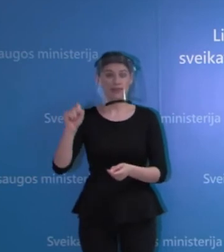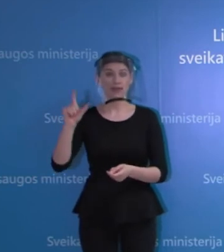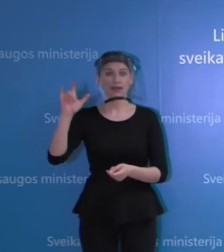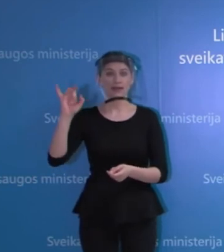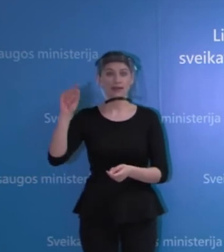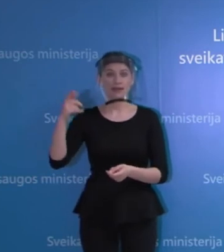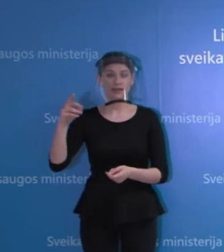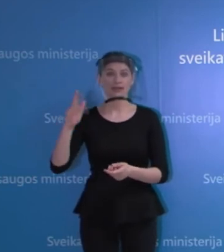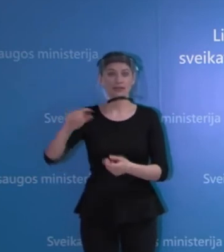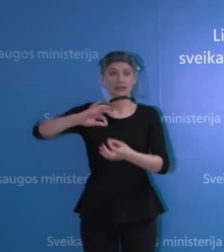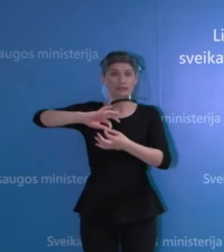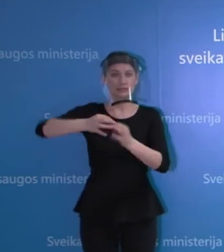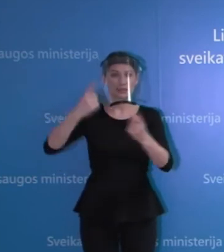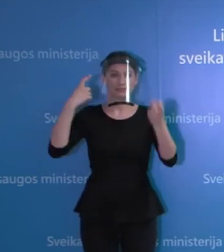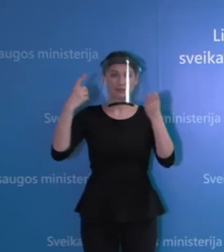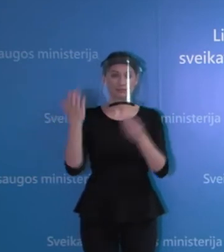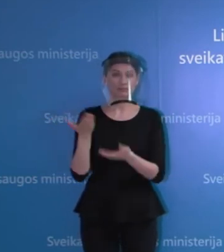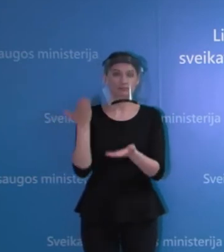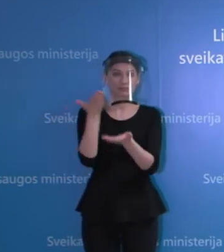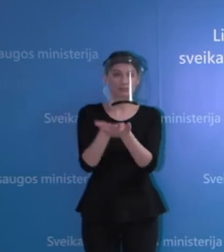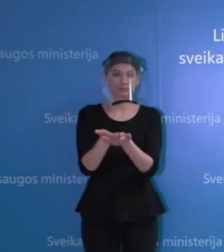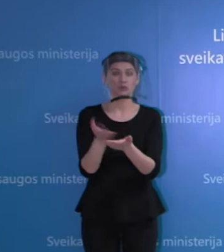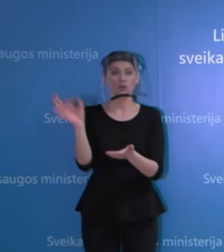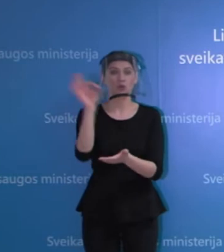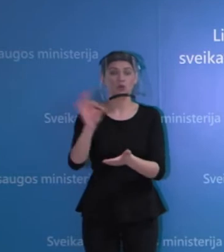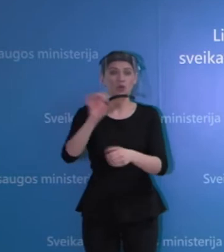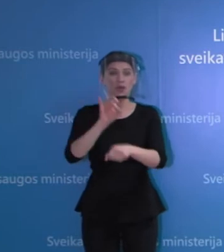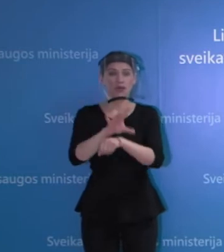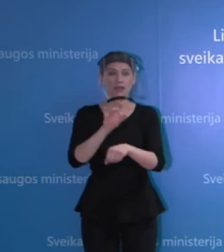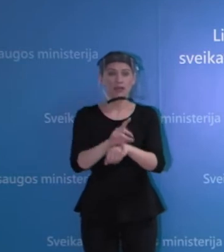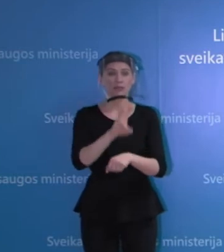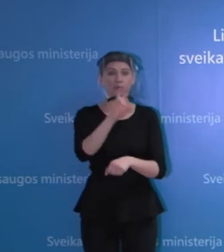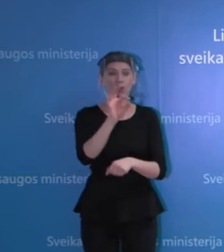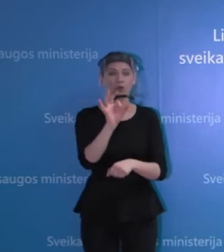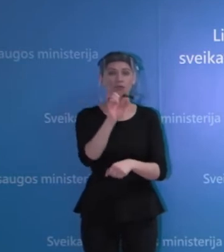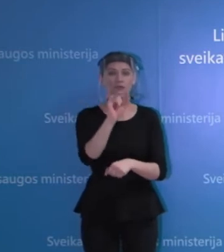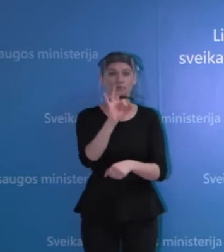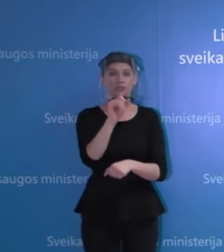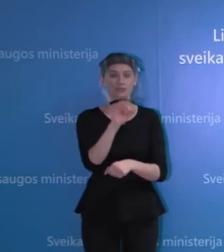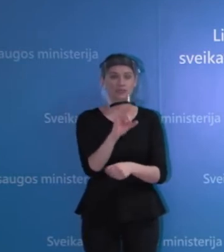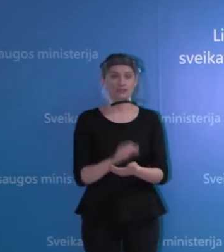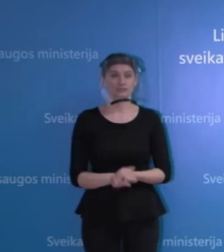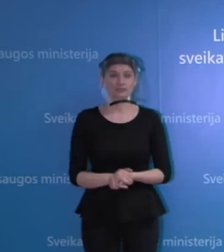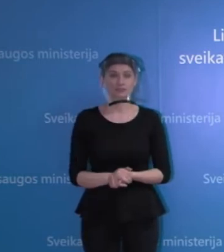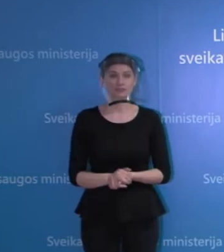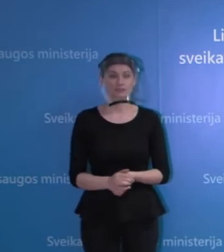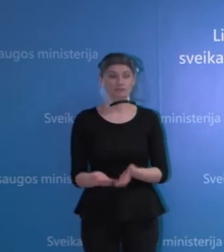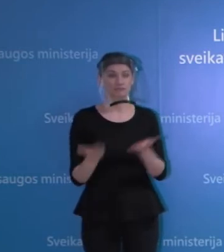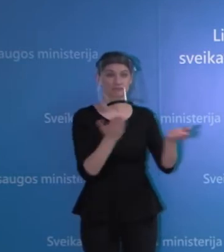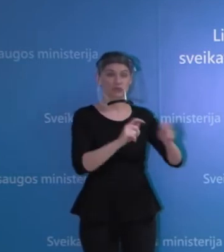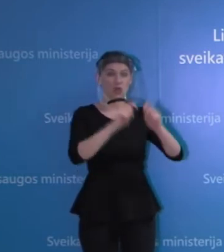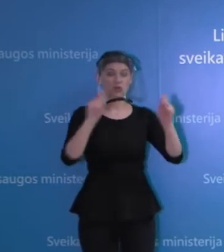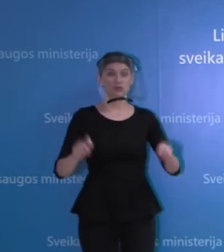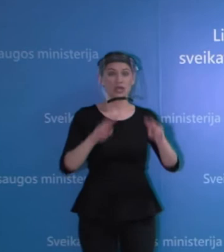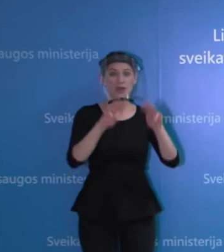pateiks detalesnį informaciją susijusią su situacija Klaipėdos hospise. Tai pradėkime gal nuo ministro,